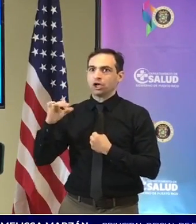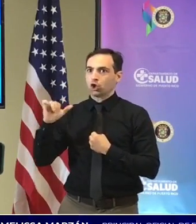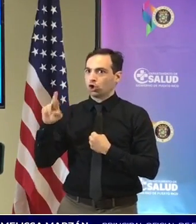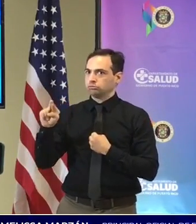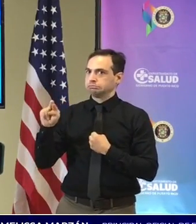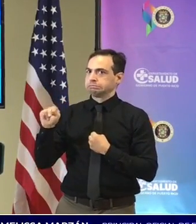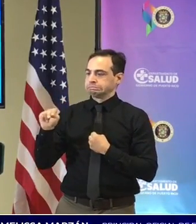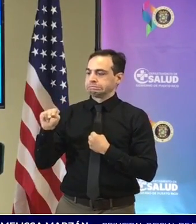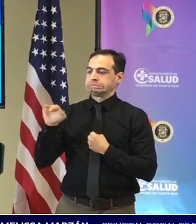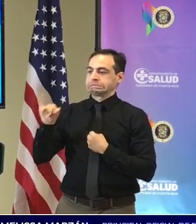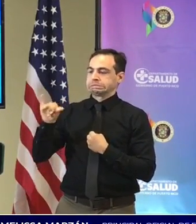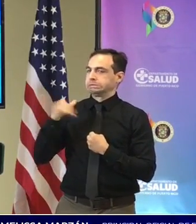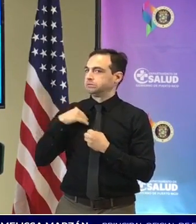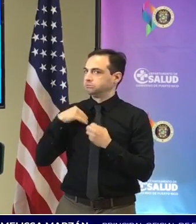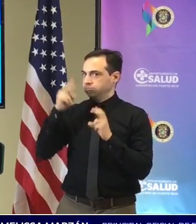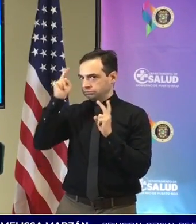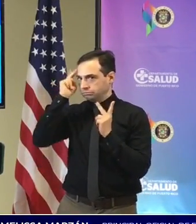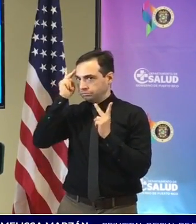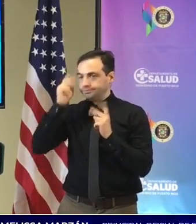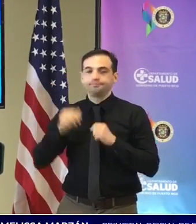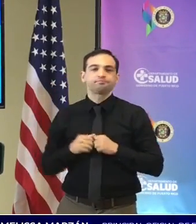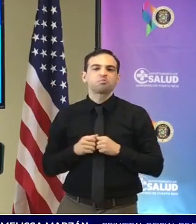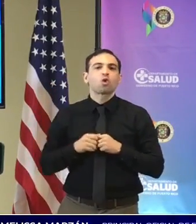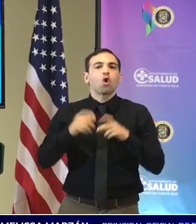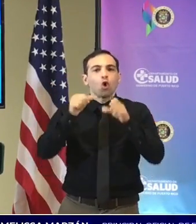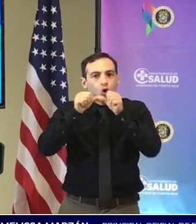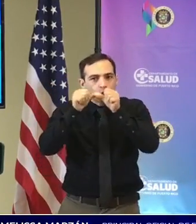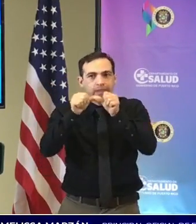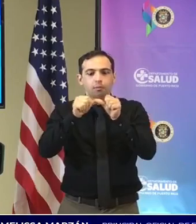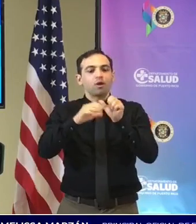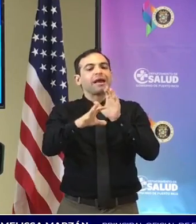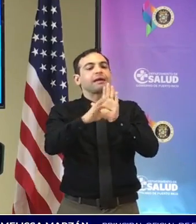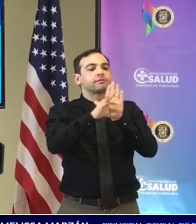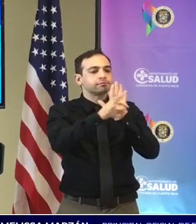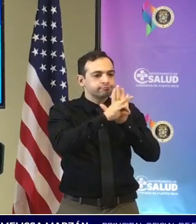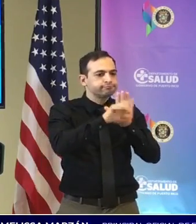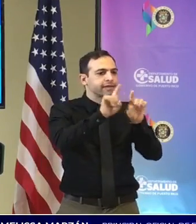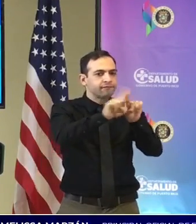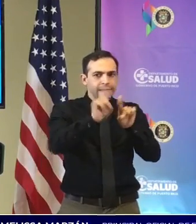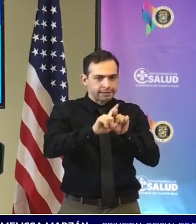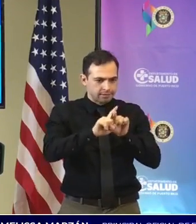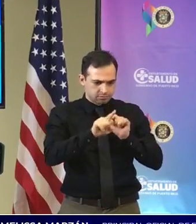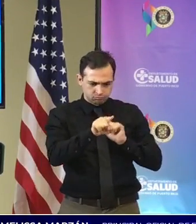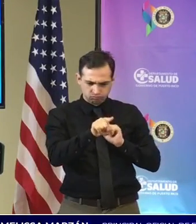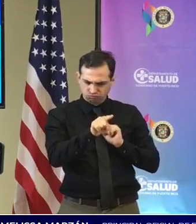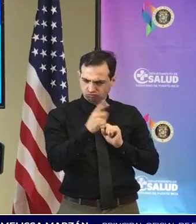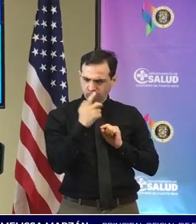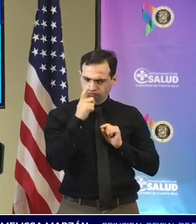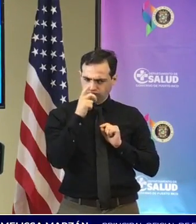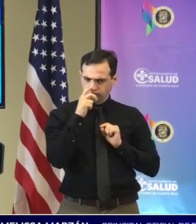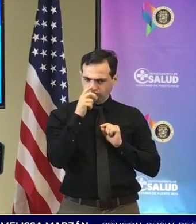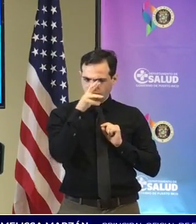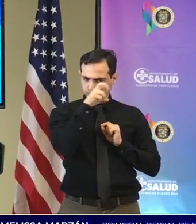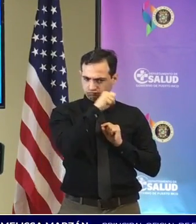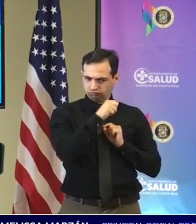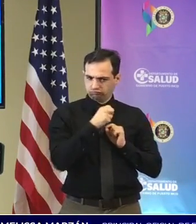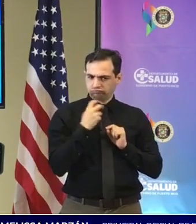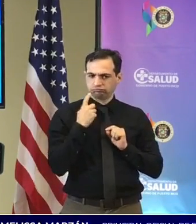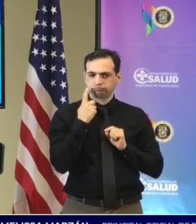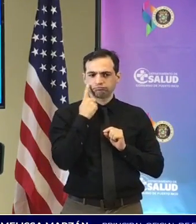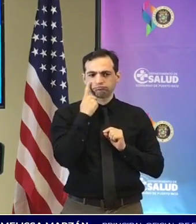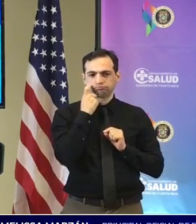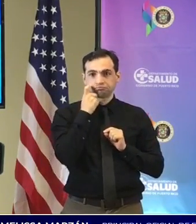seguimos identificando muestras sospechosas se envían análisis en la medida que sigan llegando muestras